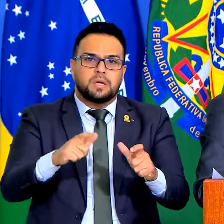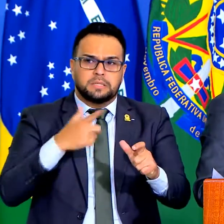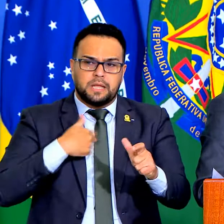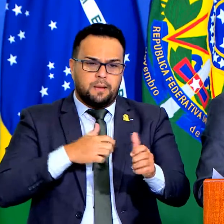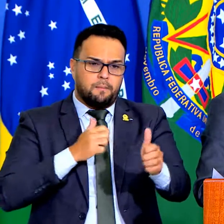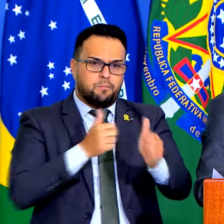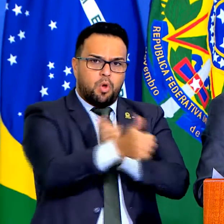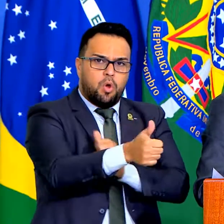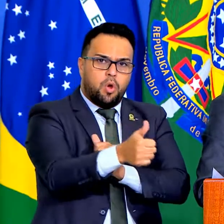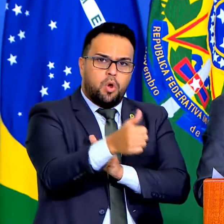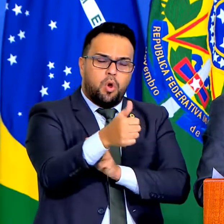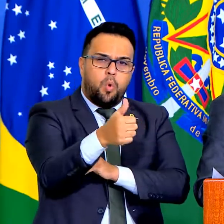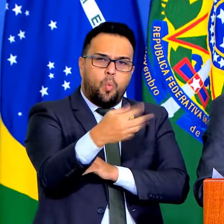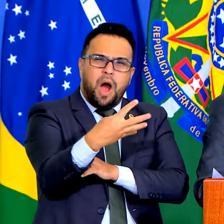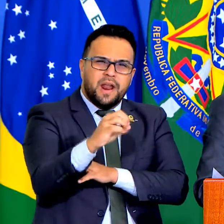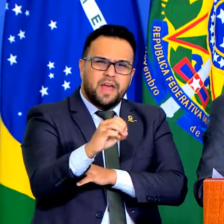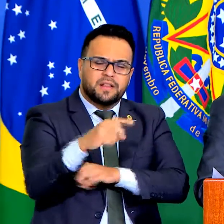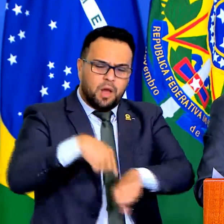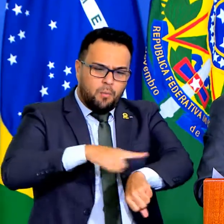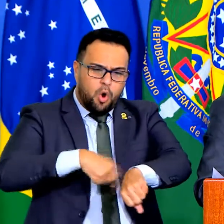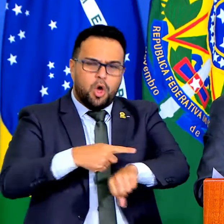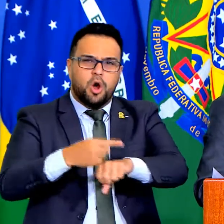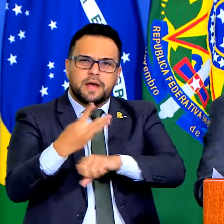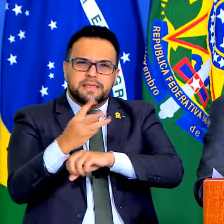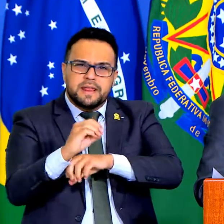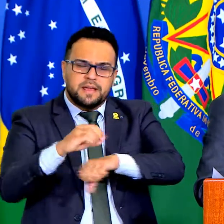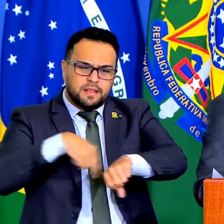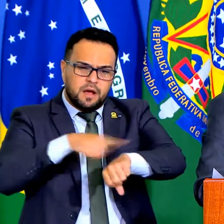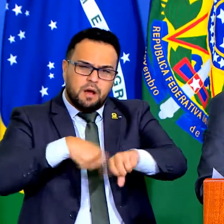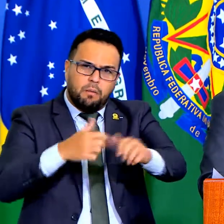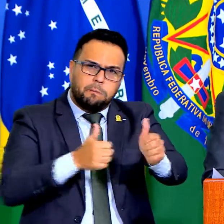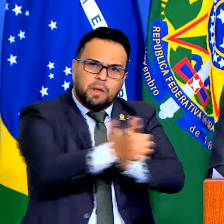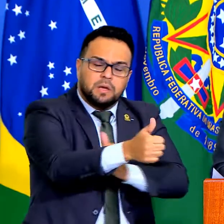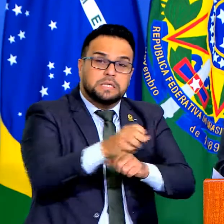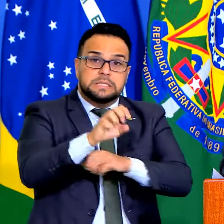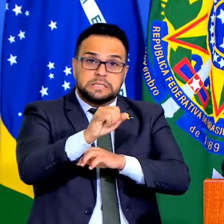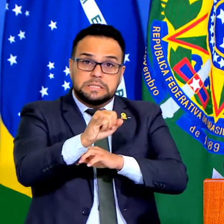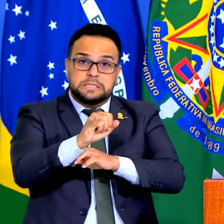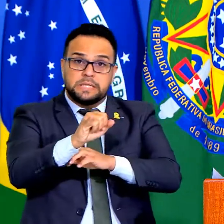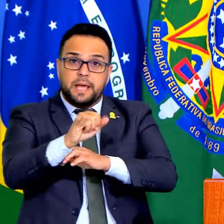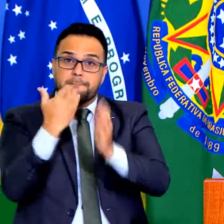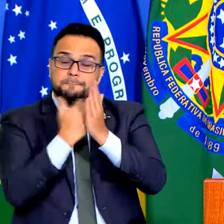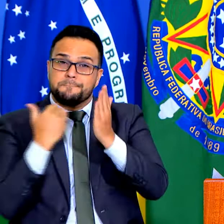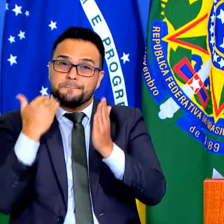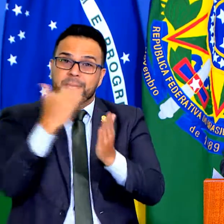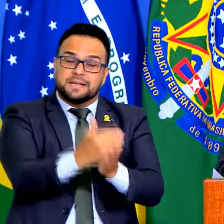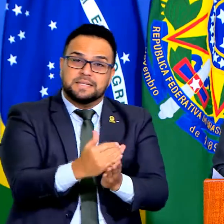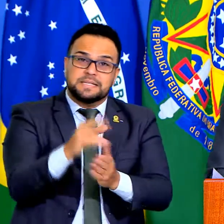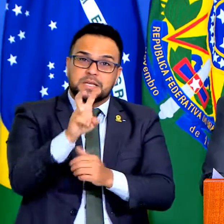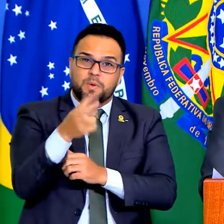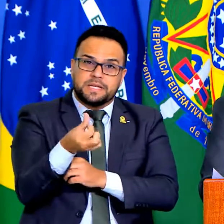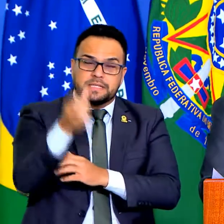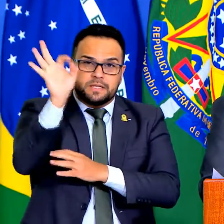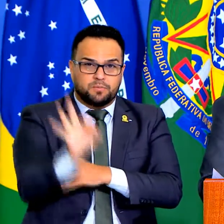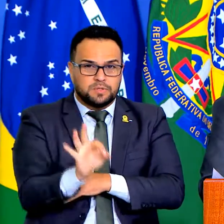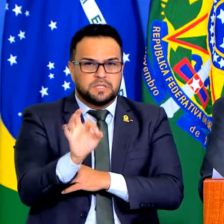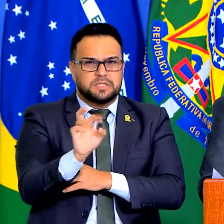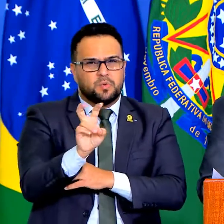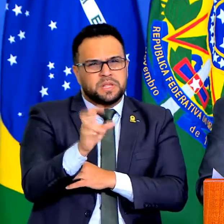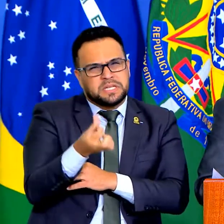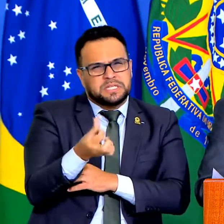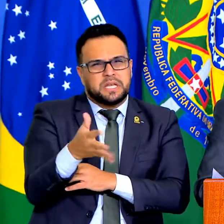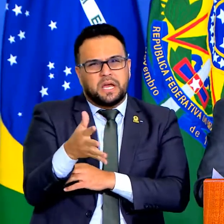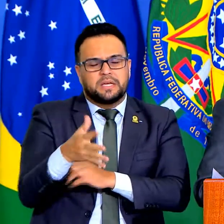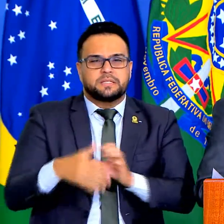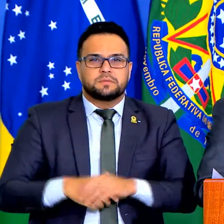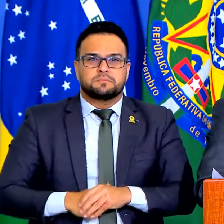ponto de 30 por hora, se você passasse 40% acima da velocidade a 56 km por hora, chegava em